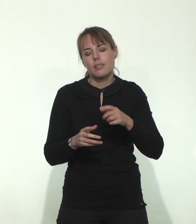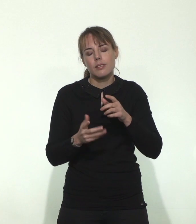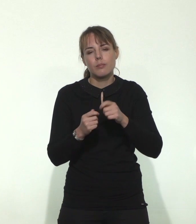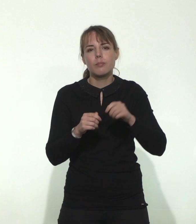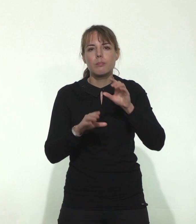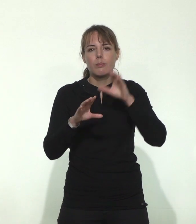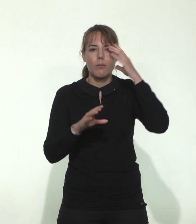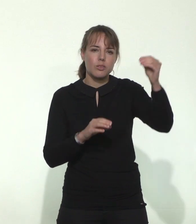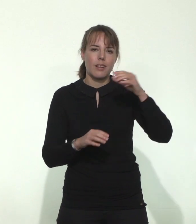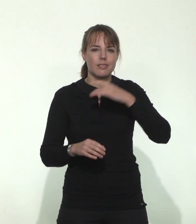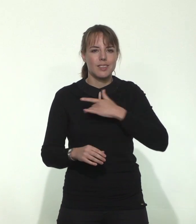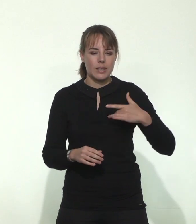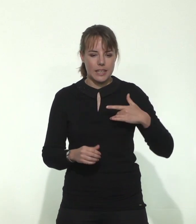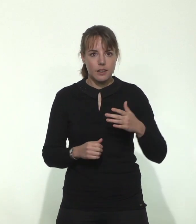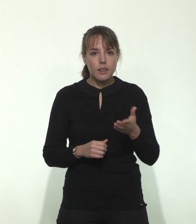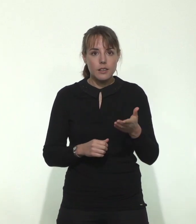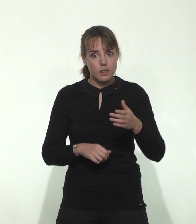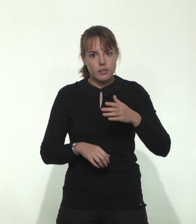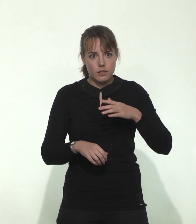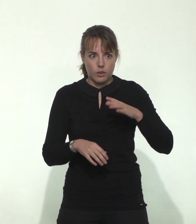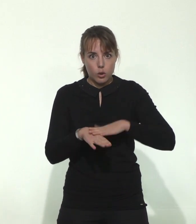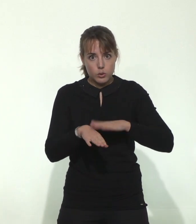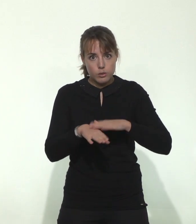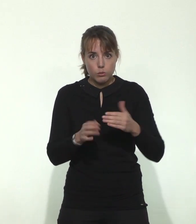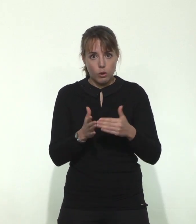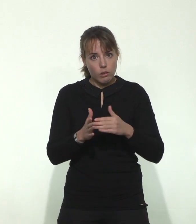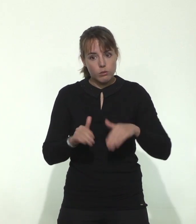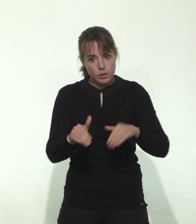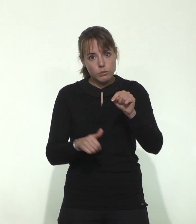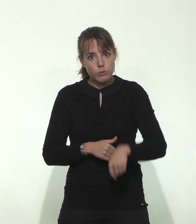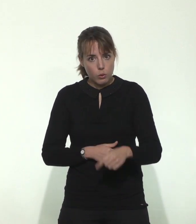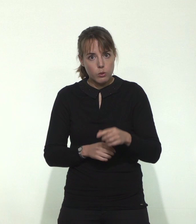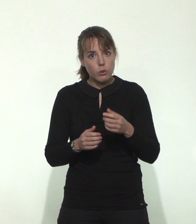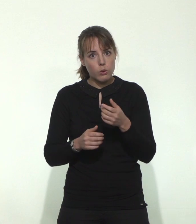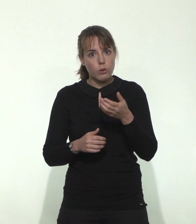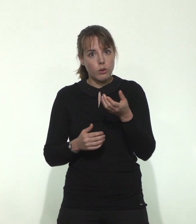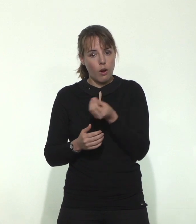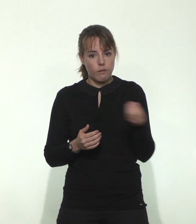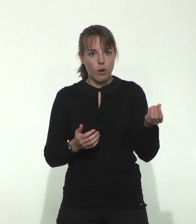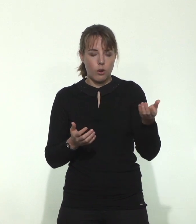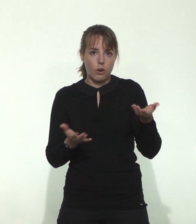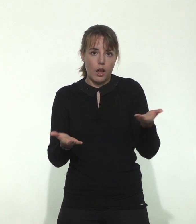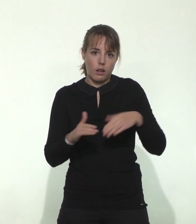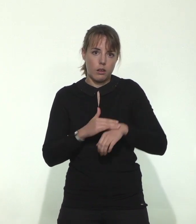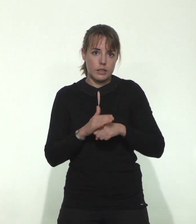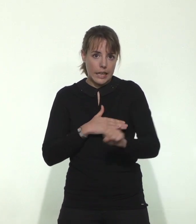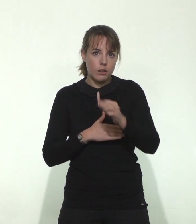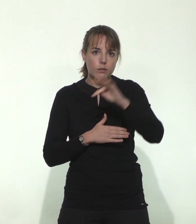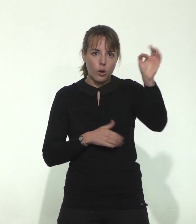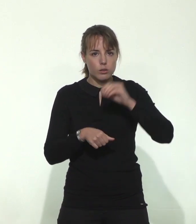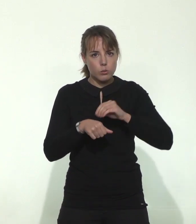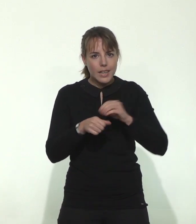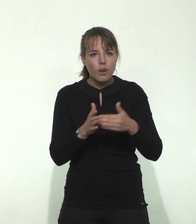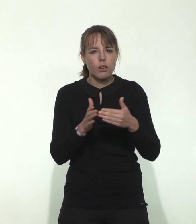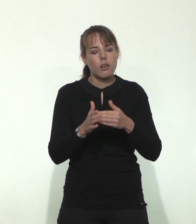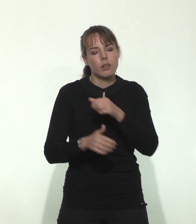sont vaccinés contre le BCG et c'est une forte recommandation encore pour l'ensemble des enfants qui naissent en France donc on n'a pas la même